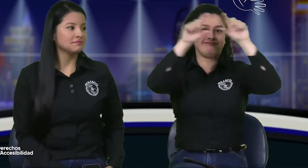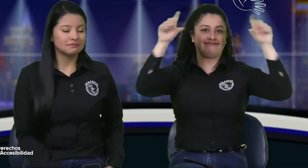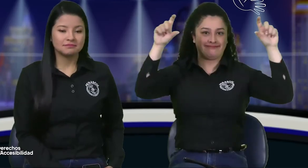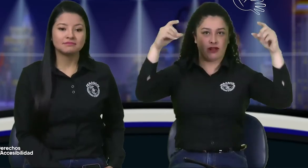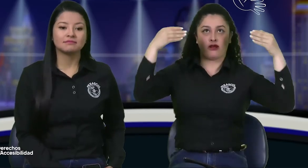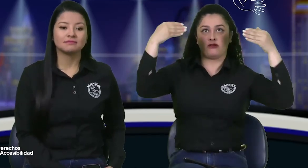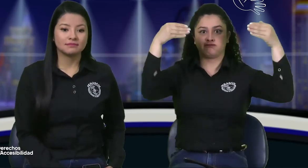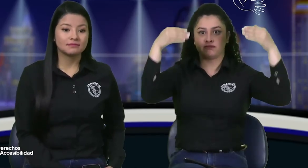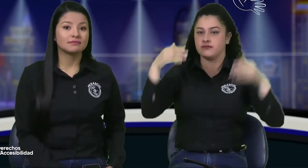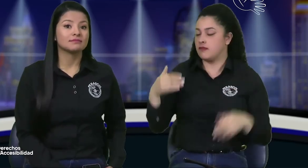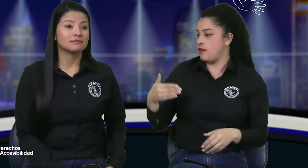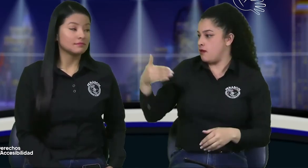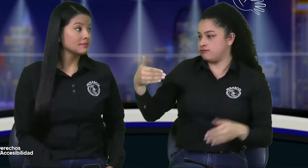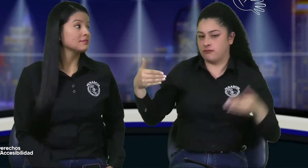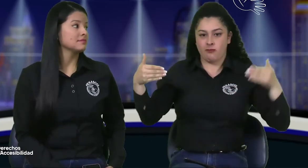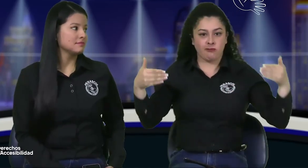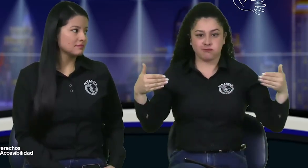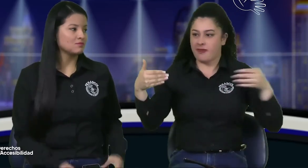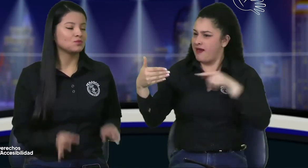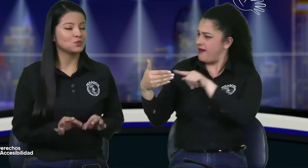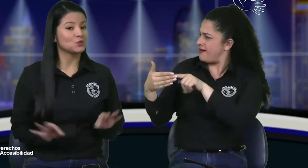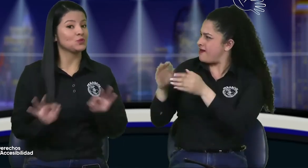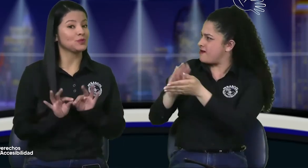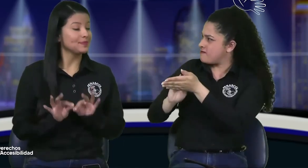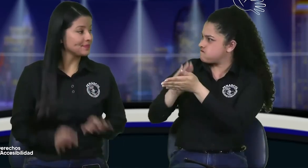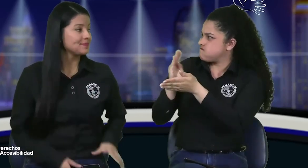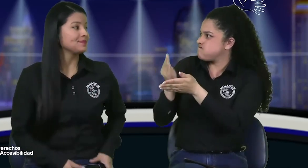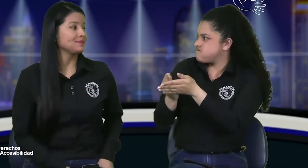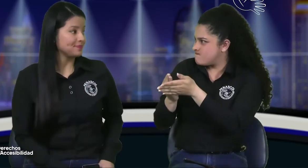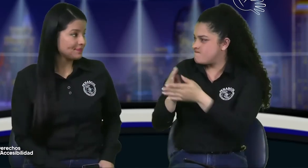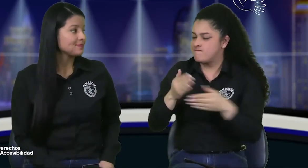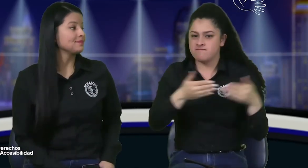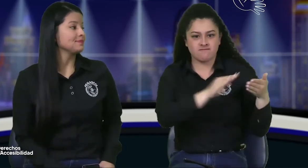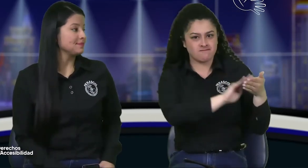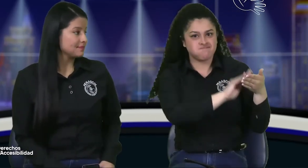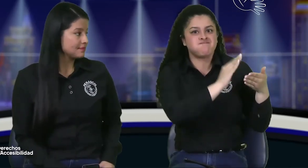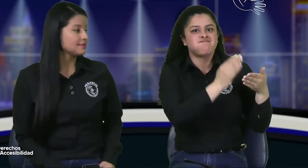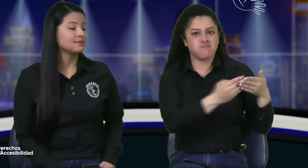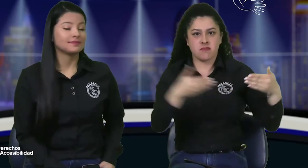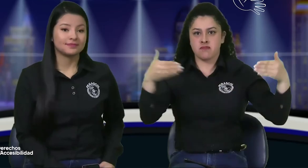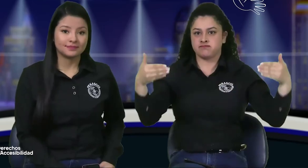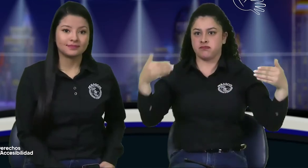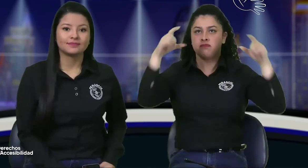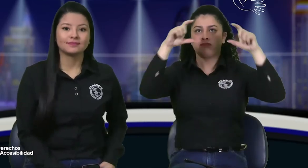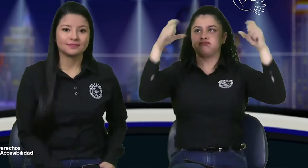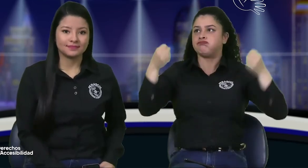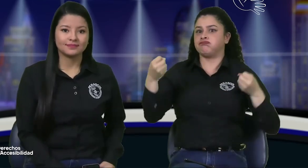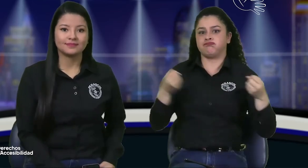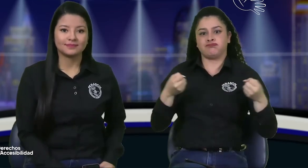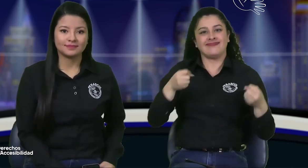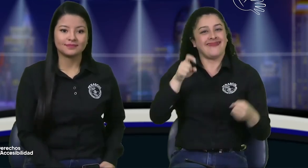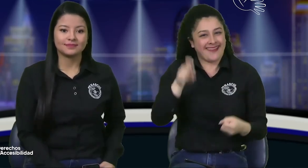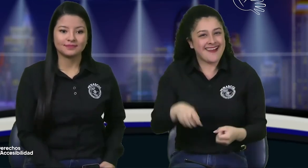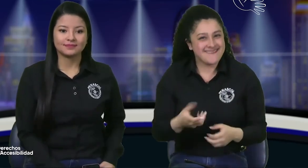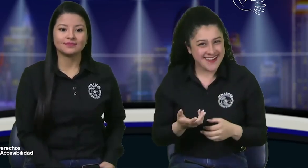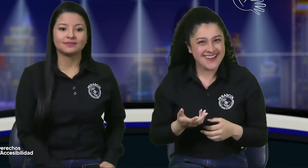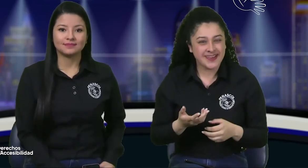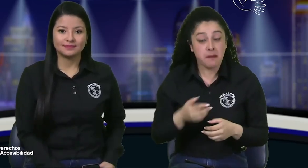los ajustes razonables para tener la licencia junto a los espejos y los requerimientos que se necesitan